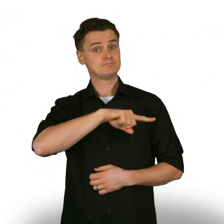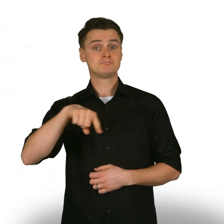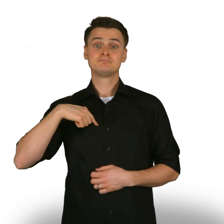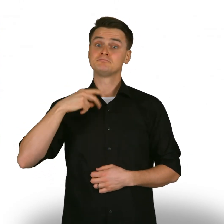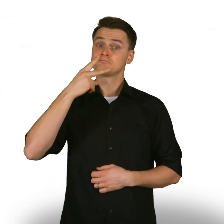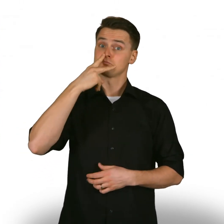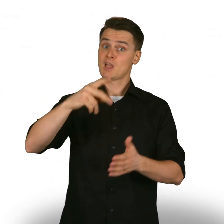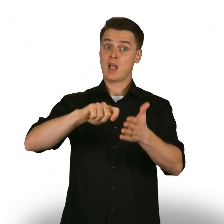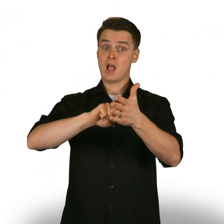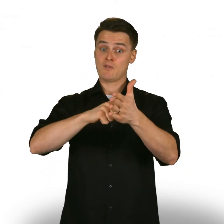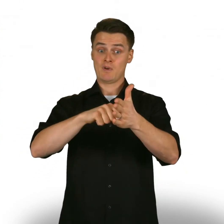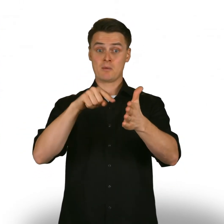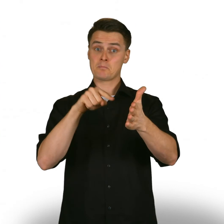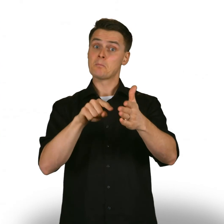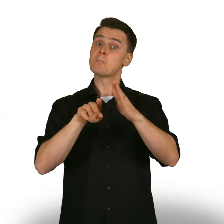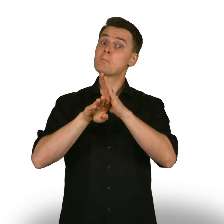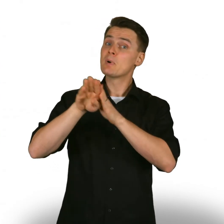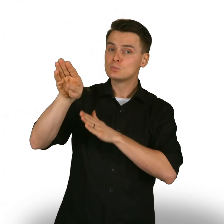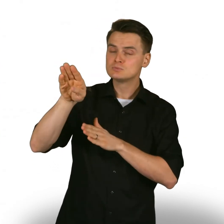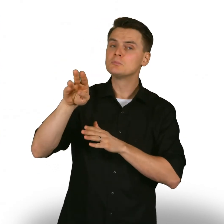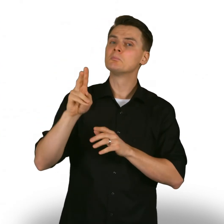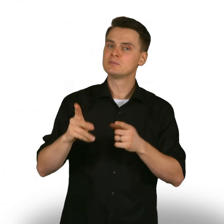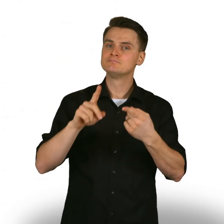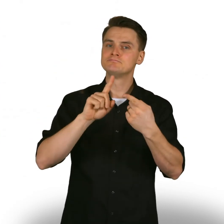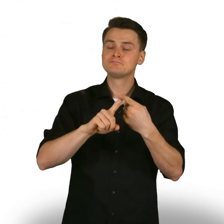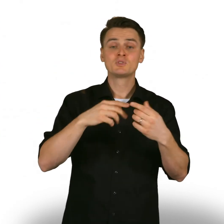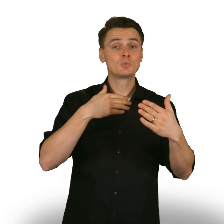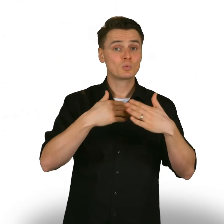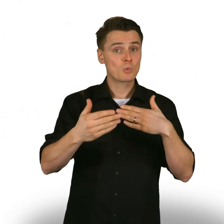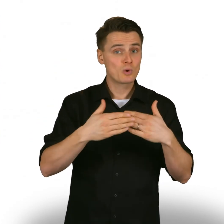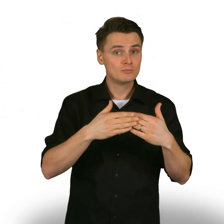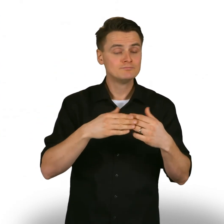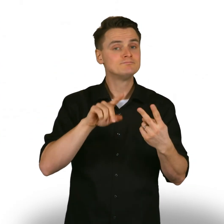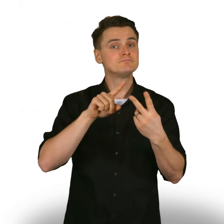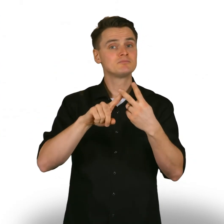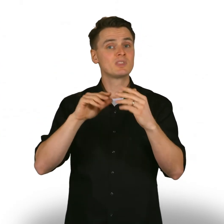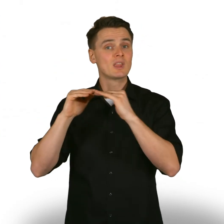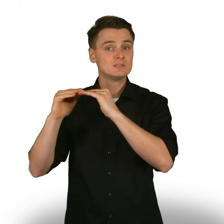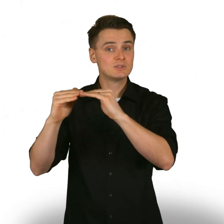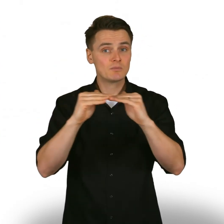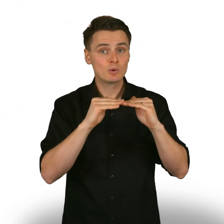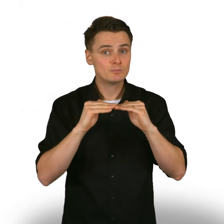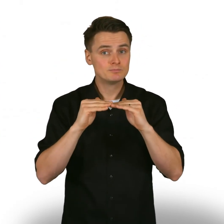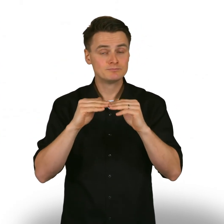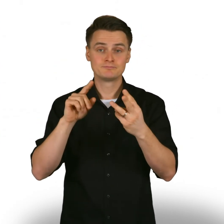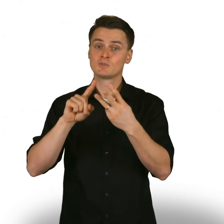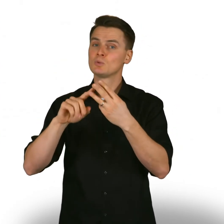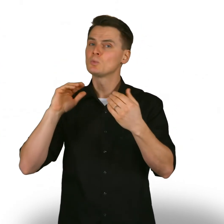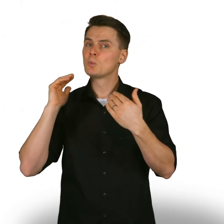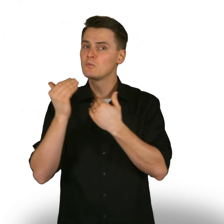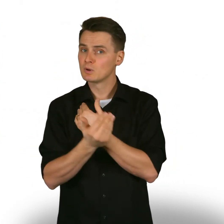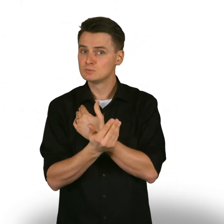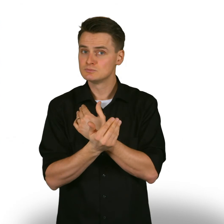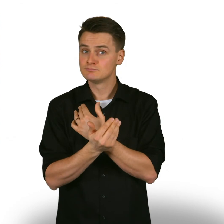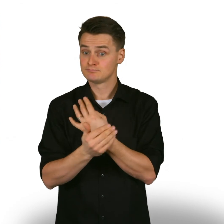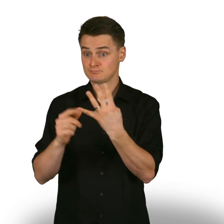Meille menestyksen avaimia ovat työ, tasa-arvo, turvallisuus ja